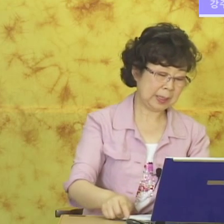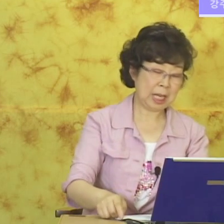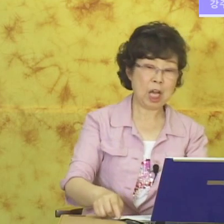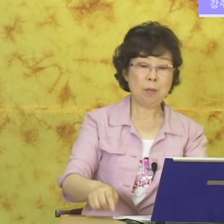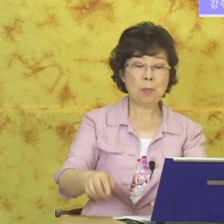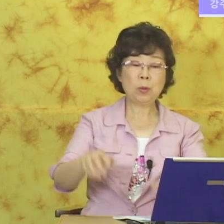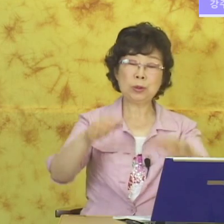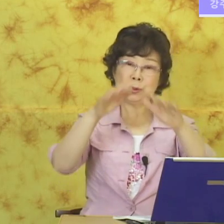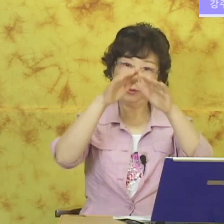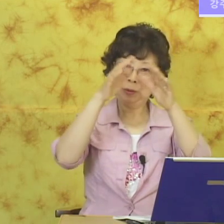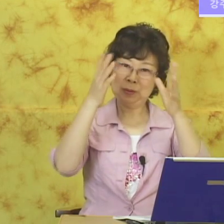모두.